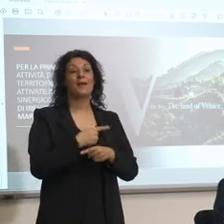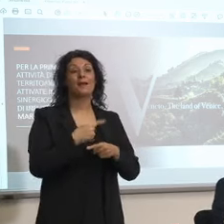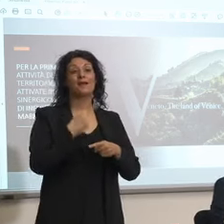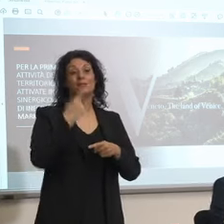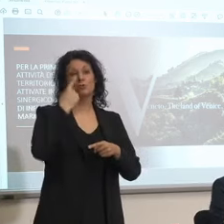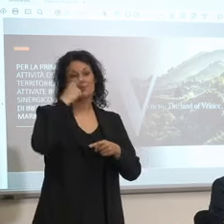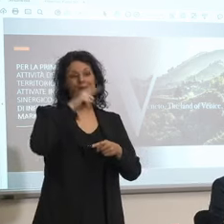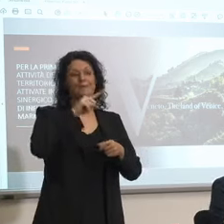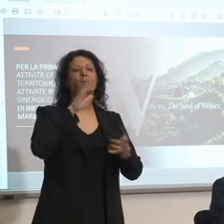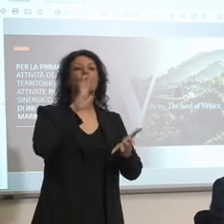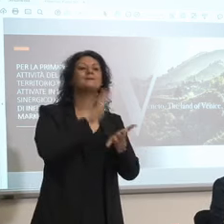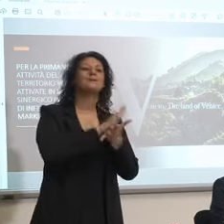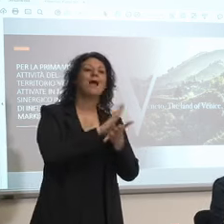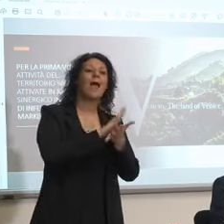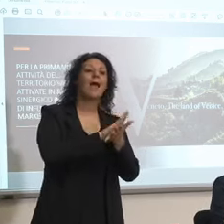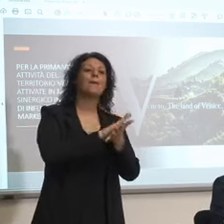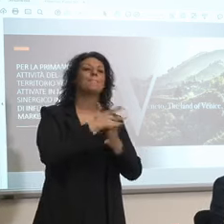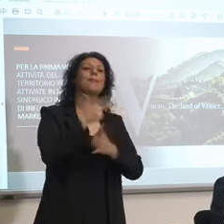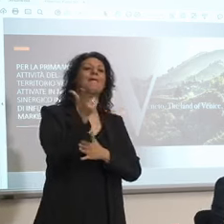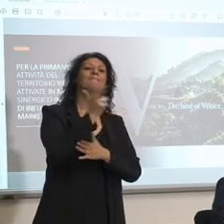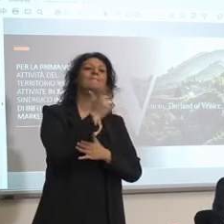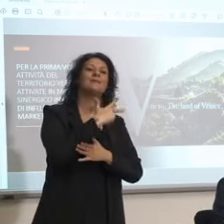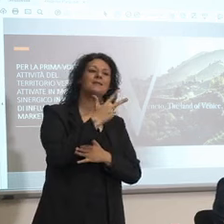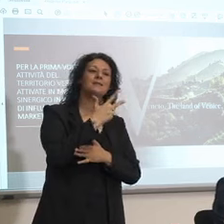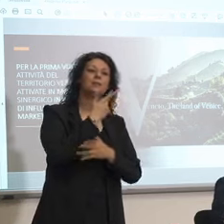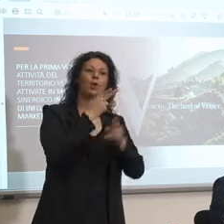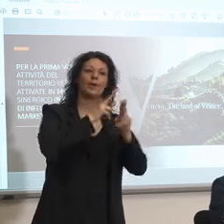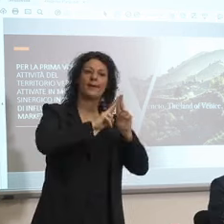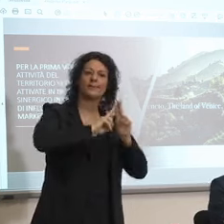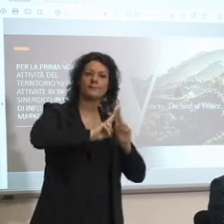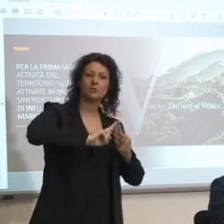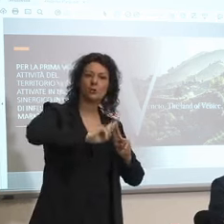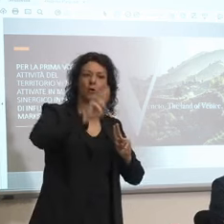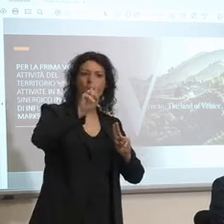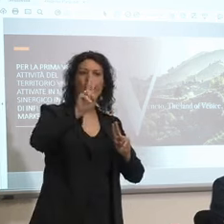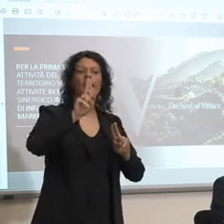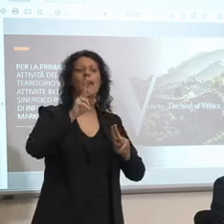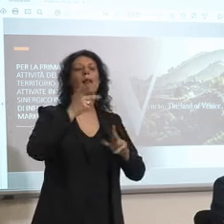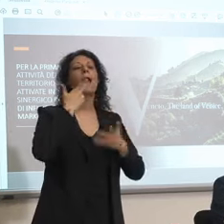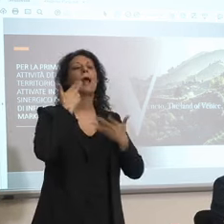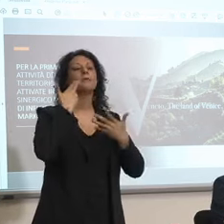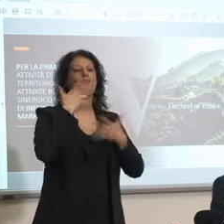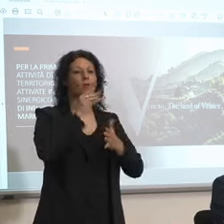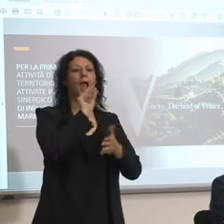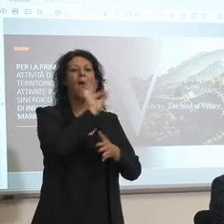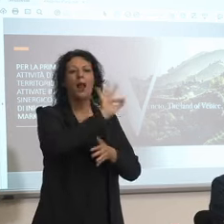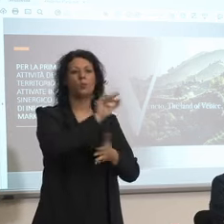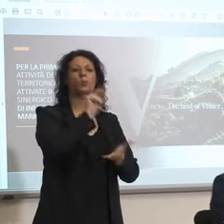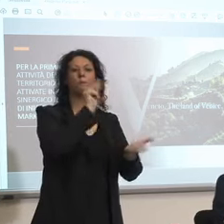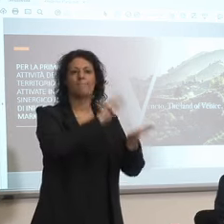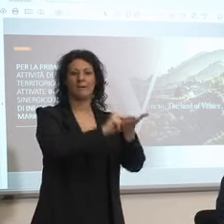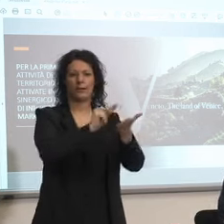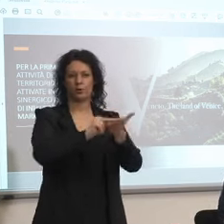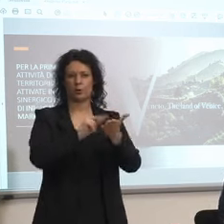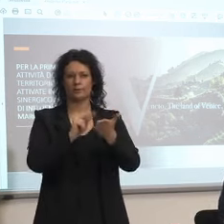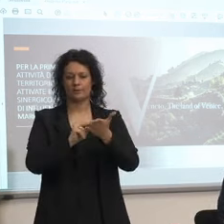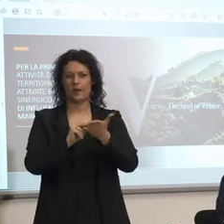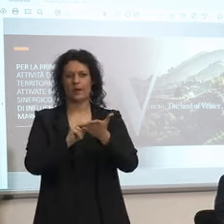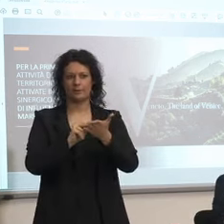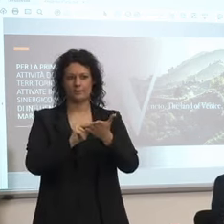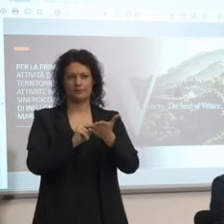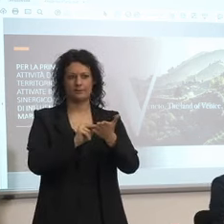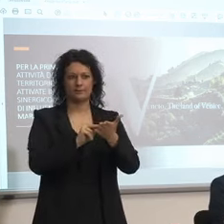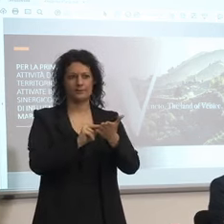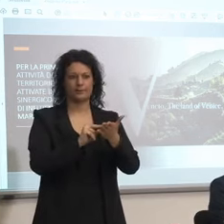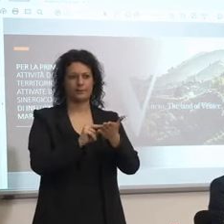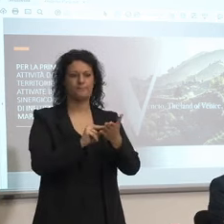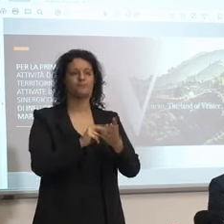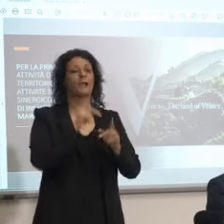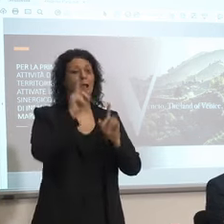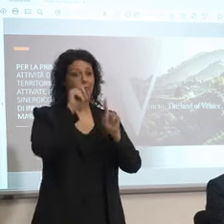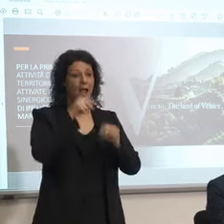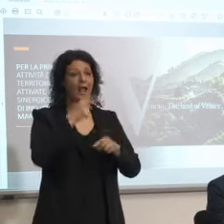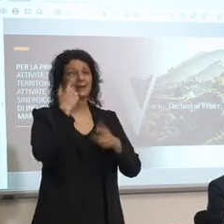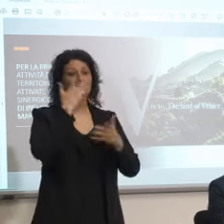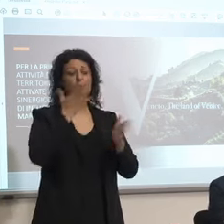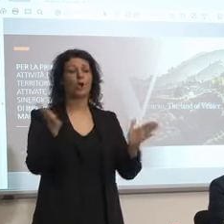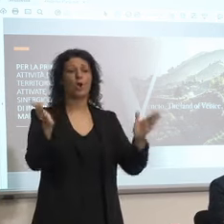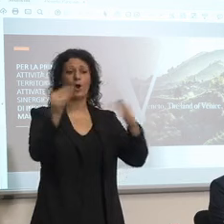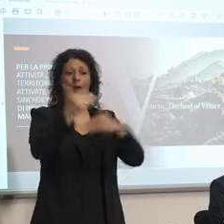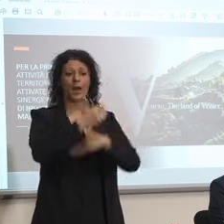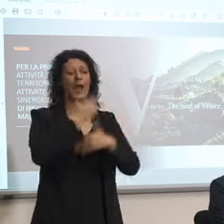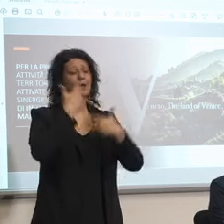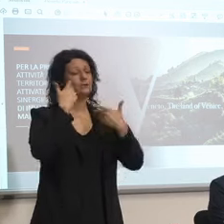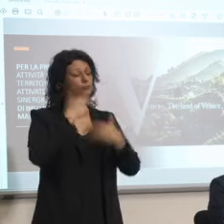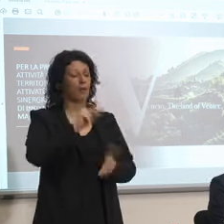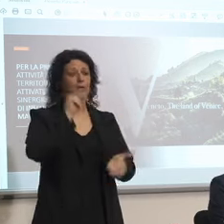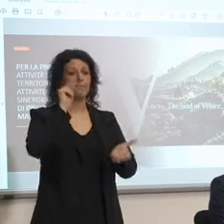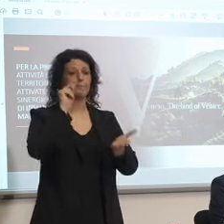stampa video nazionale alcuni li abbiamo già prenotati quindi possiamo partire subito soprattutto i locali sono già prenotati vorremmo fare